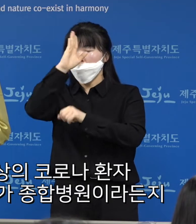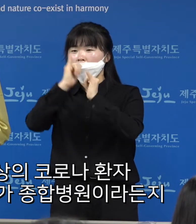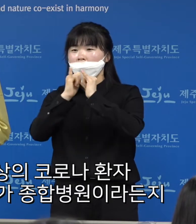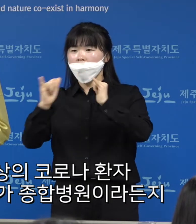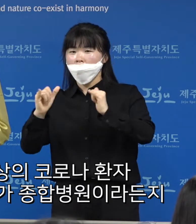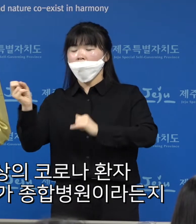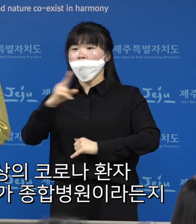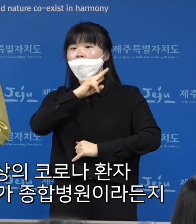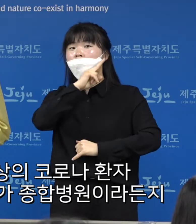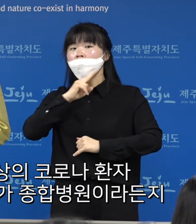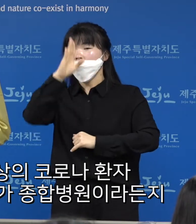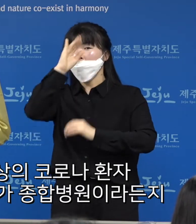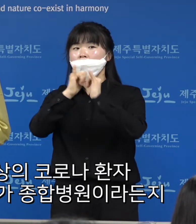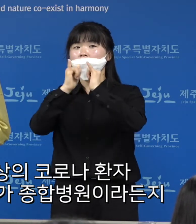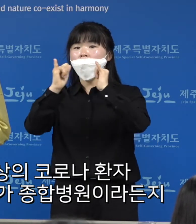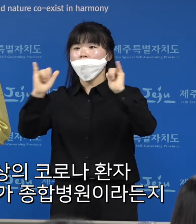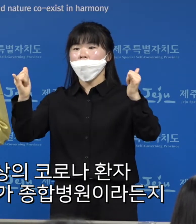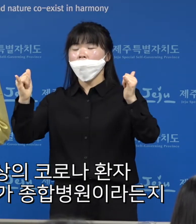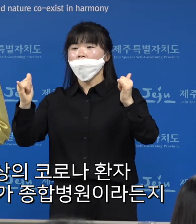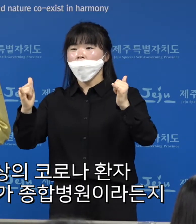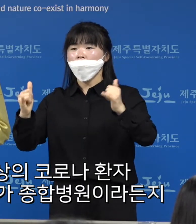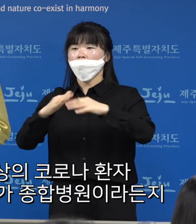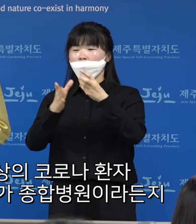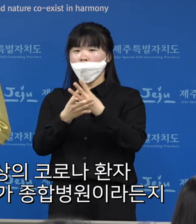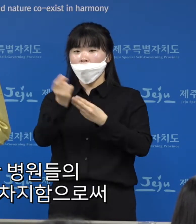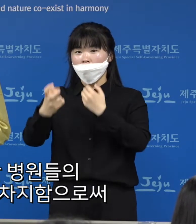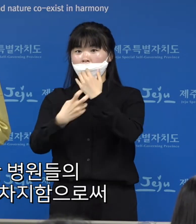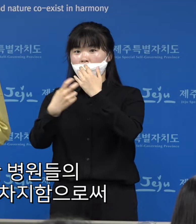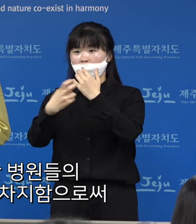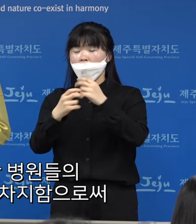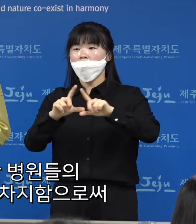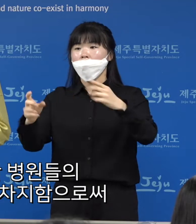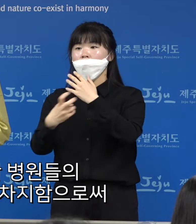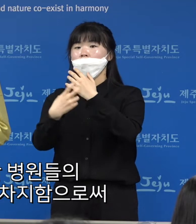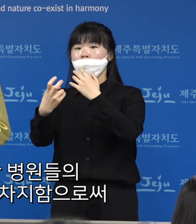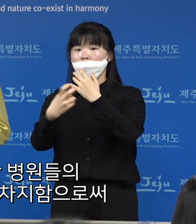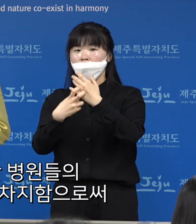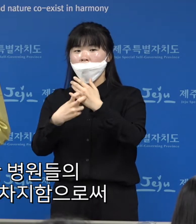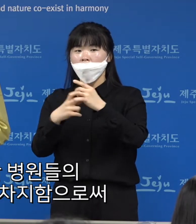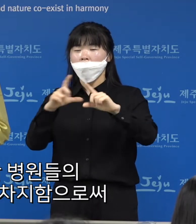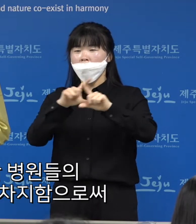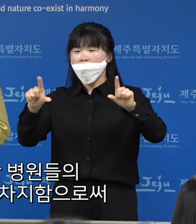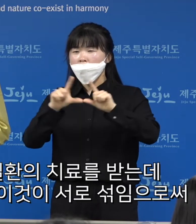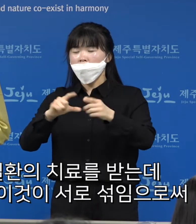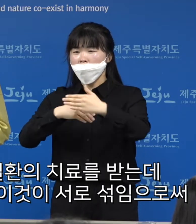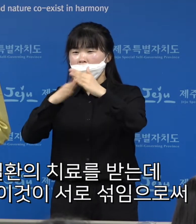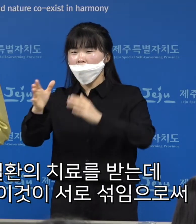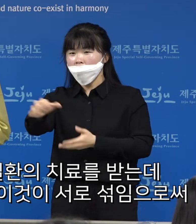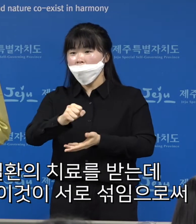또는 의심 환자가 종합병원이라든지 일반 병원들의 병실을 차지함으로써